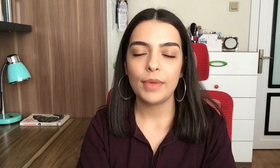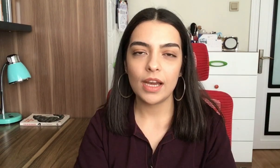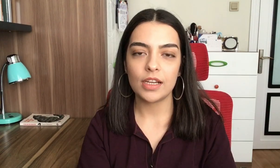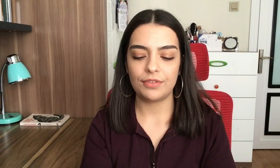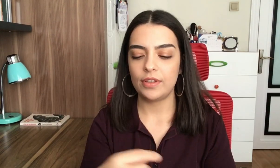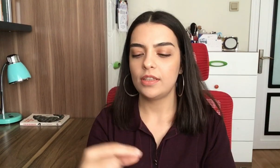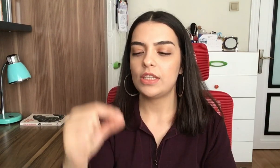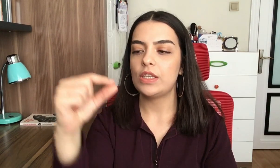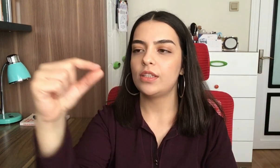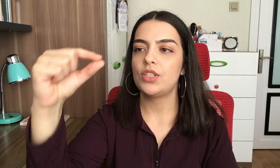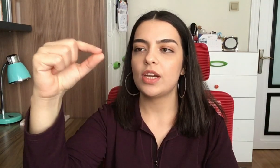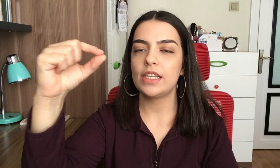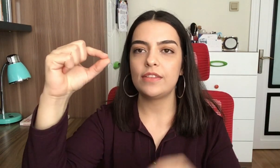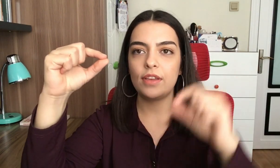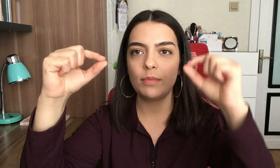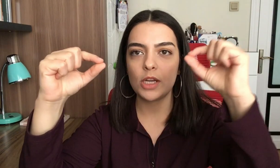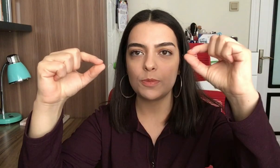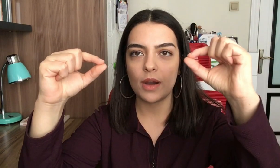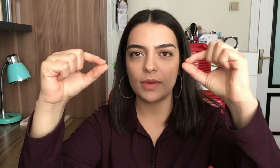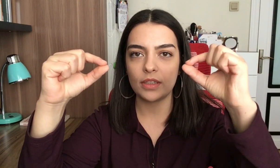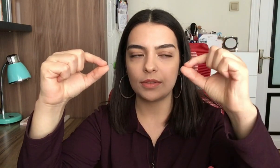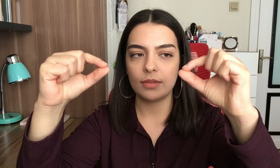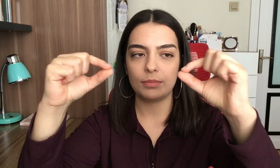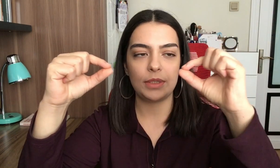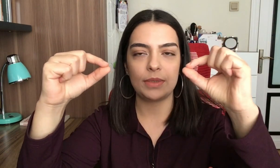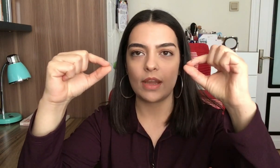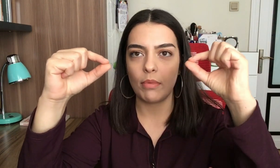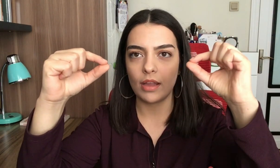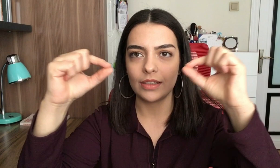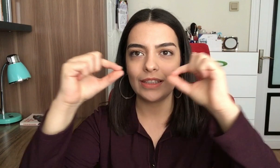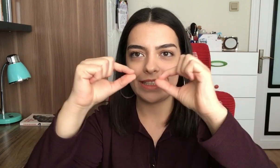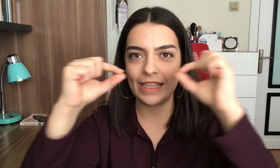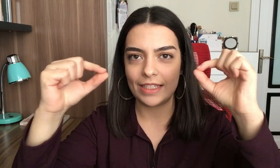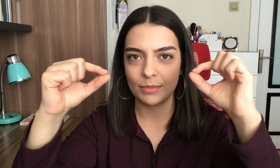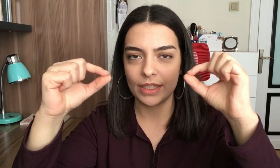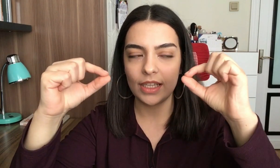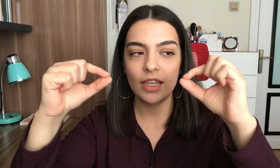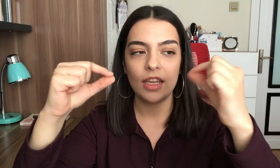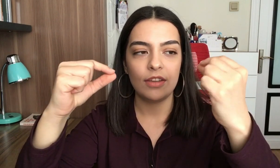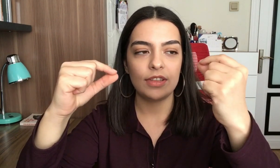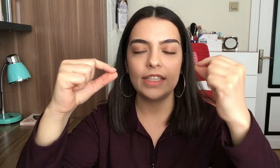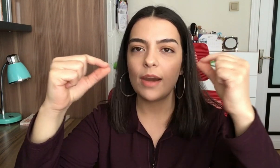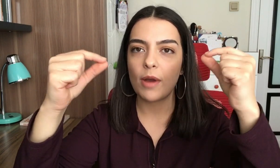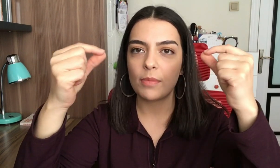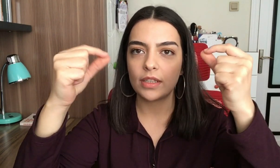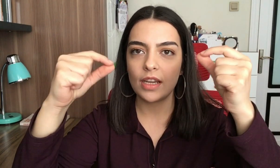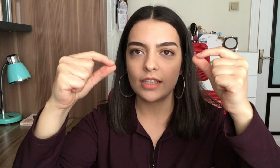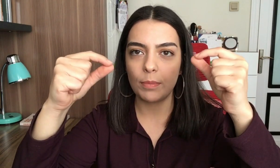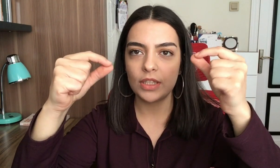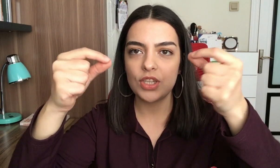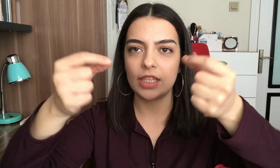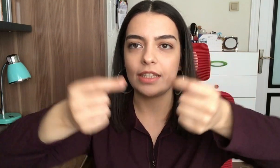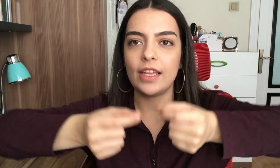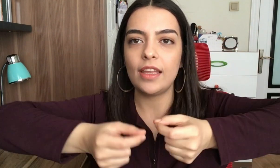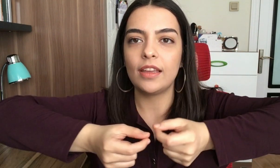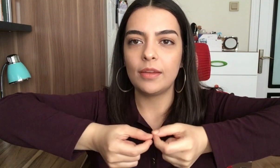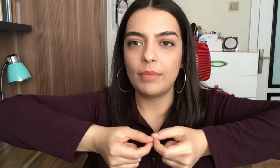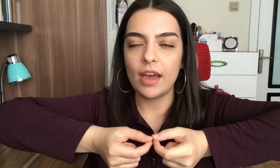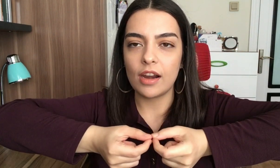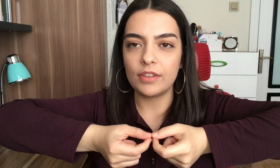harfi işaret ve baş parmak birbirine bağlı iki elimde de ve diğer parmaklar kapalı şekilde B harfini